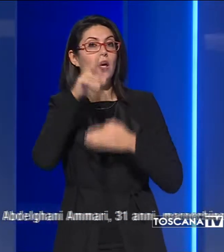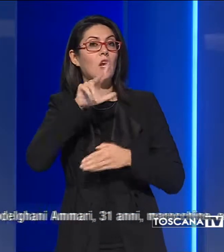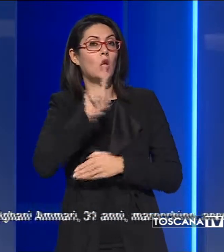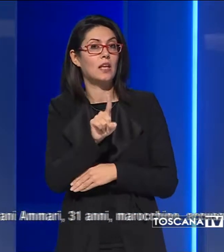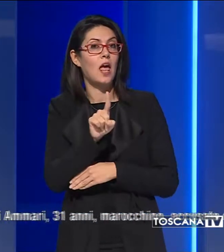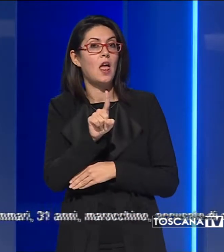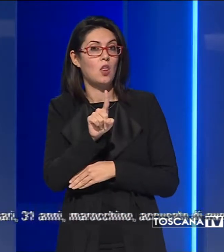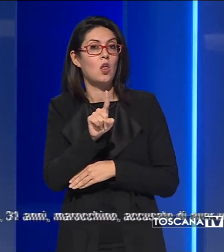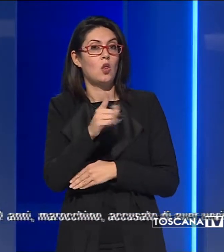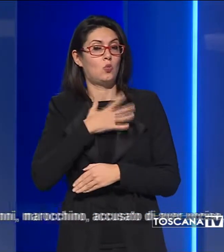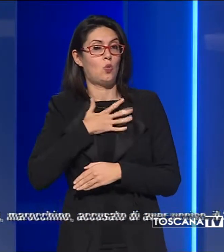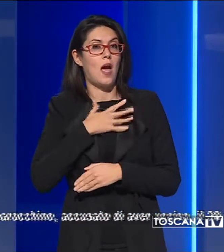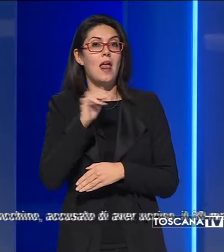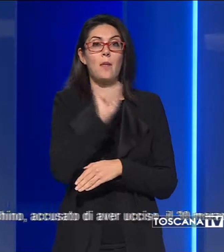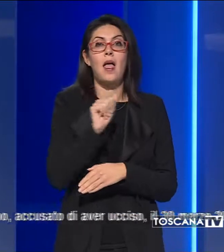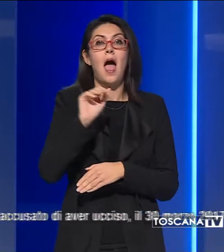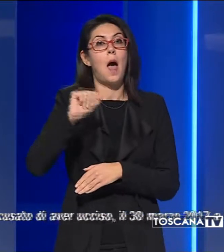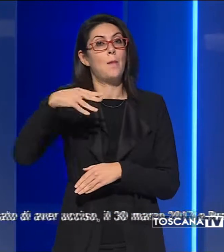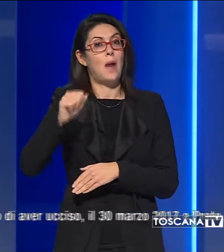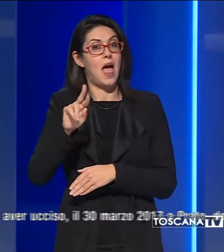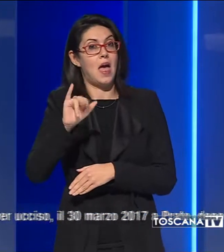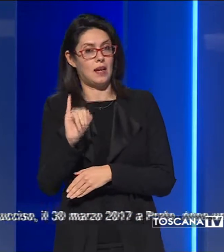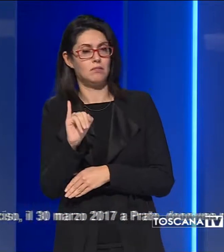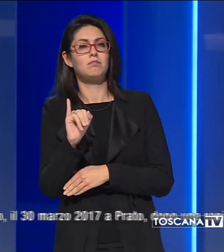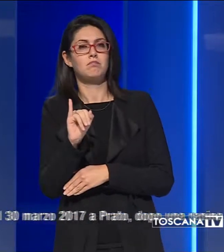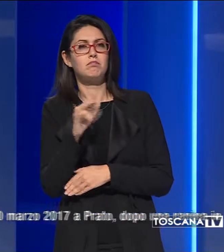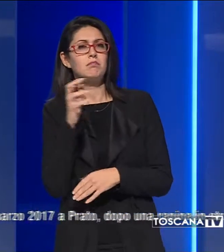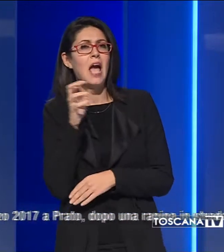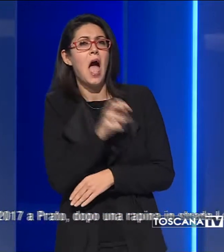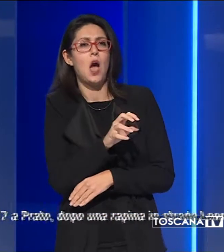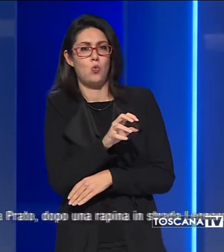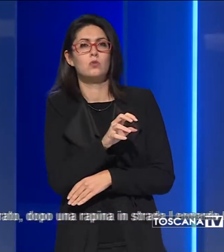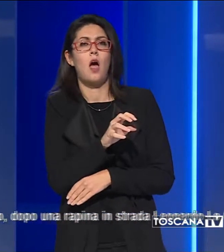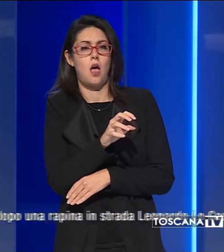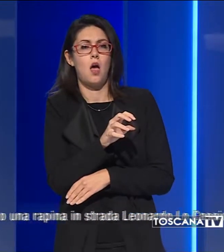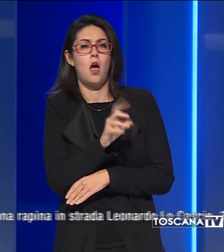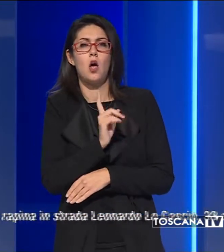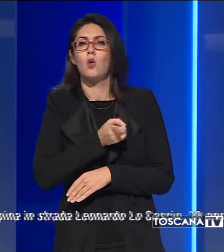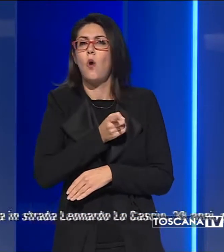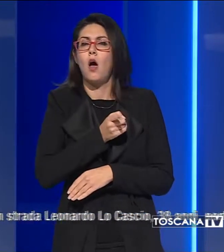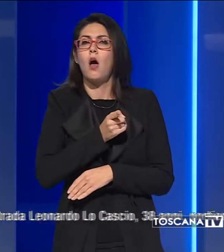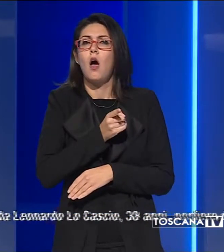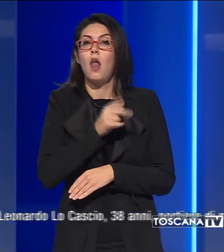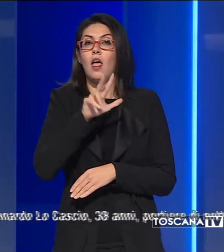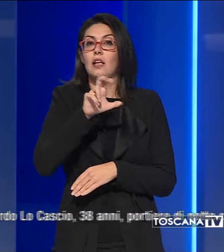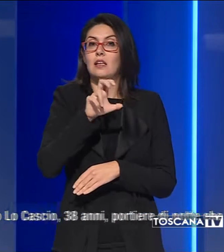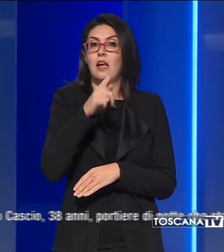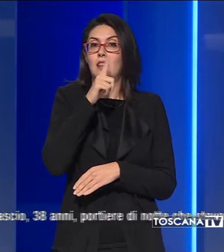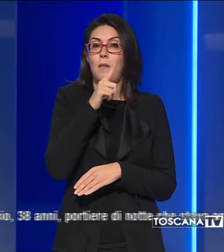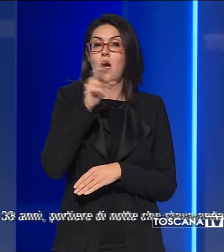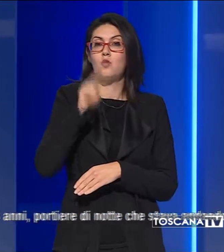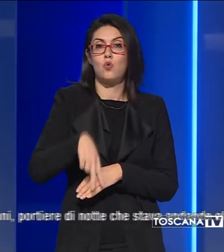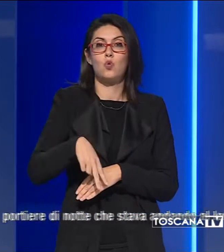Abdelgani Ammari, accusato di aver ucciso il 30 marzo